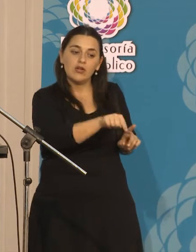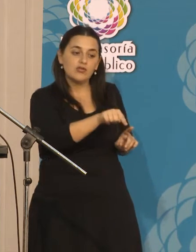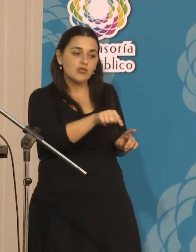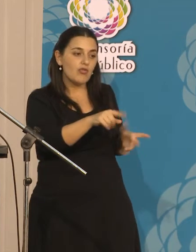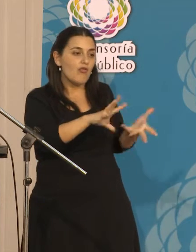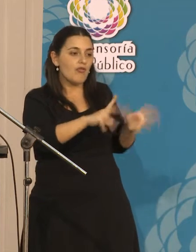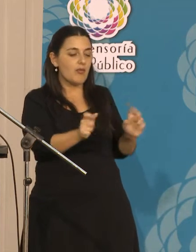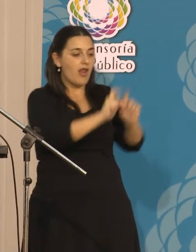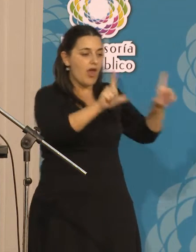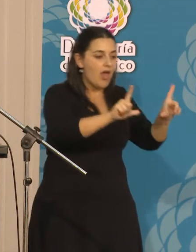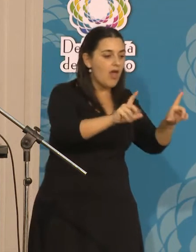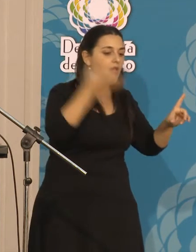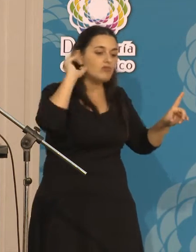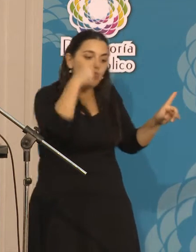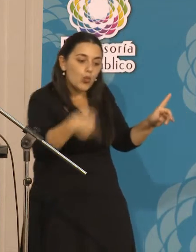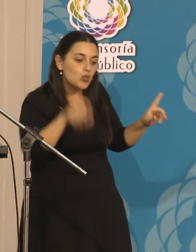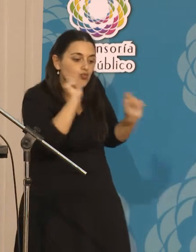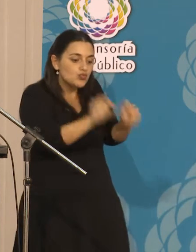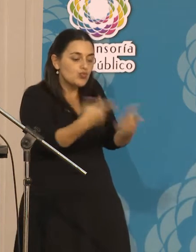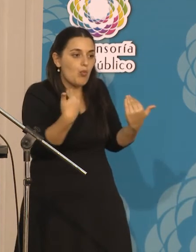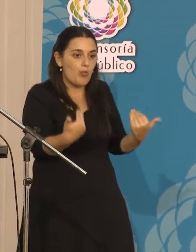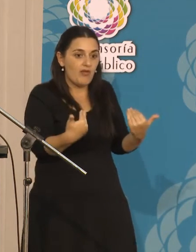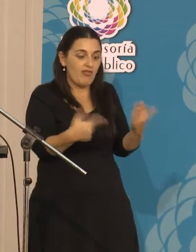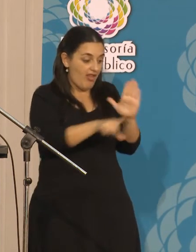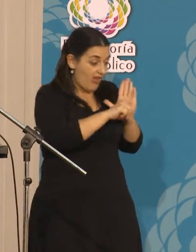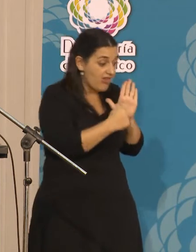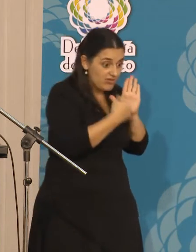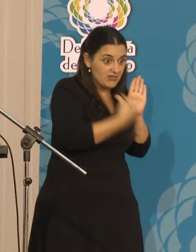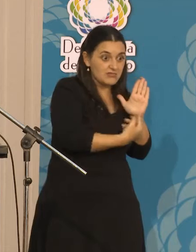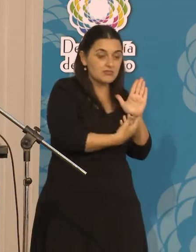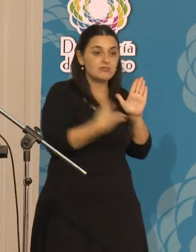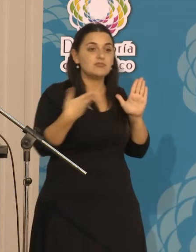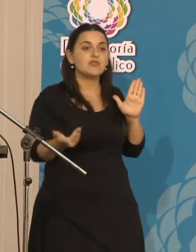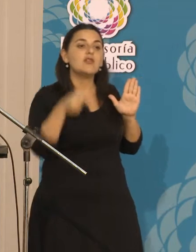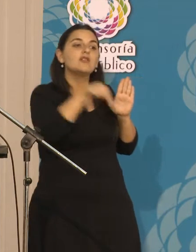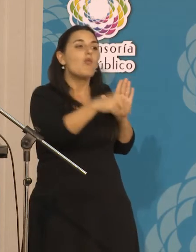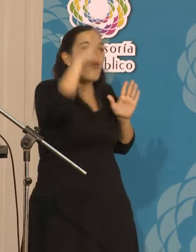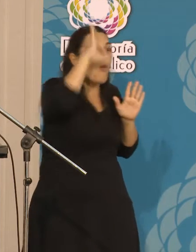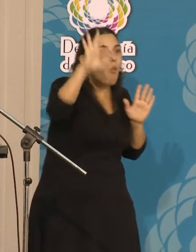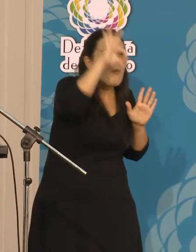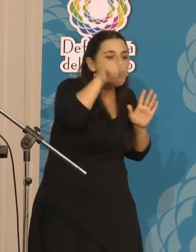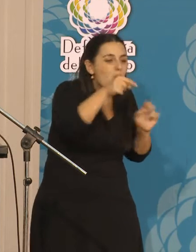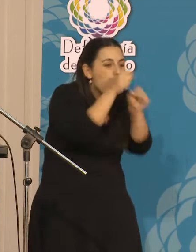medio, y a través del cual se hacen sentir con distintas programaciones.